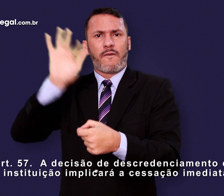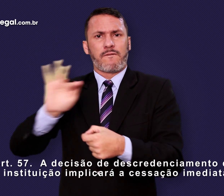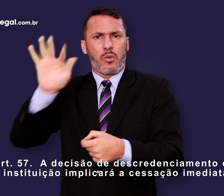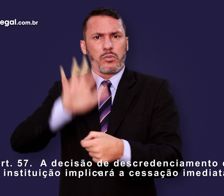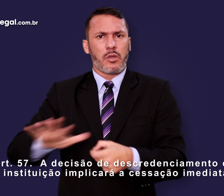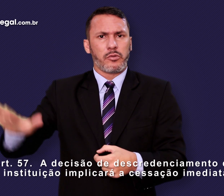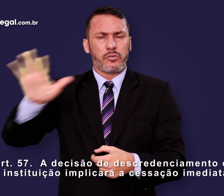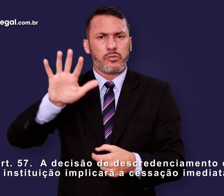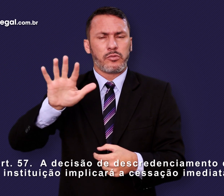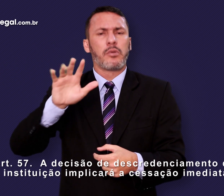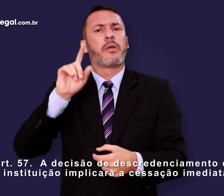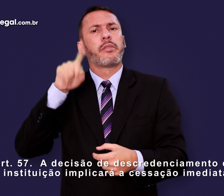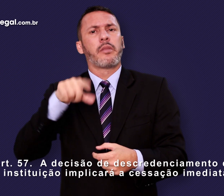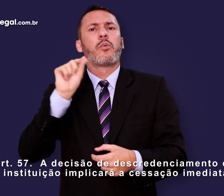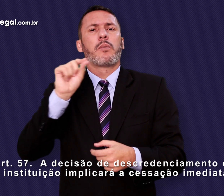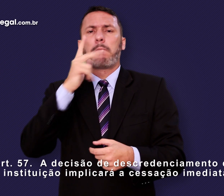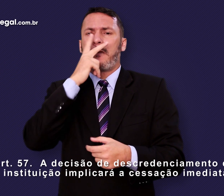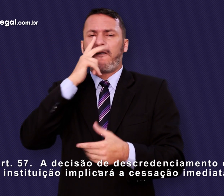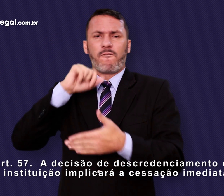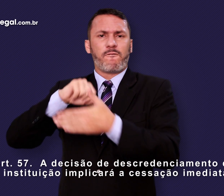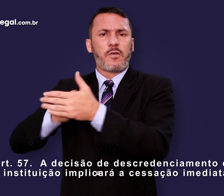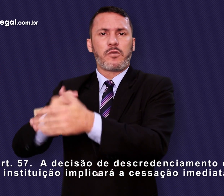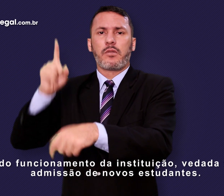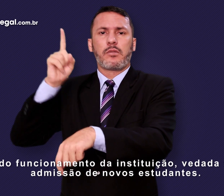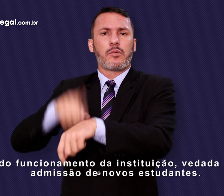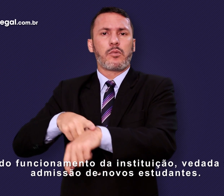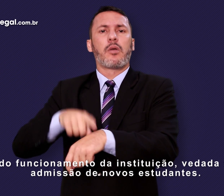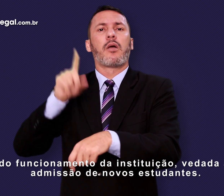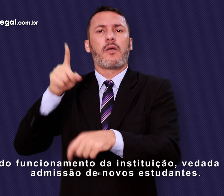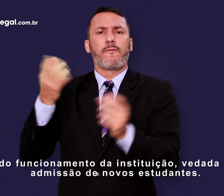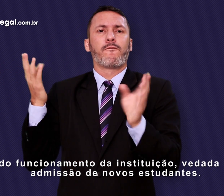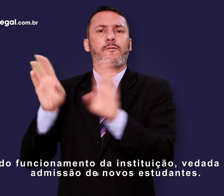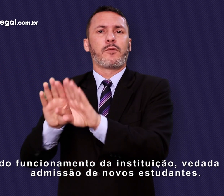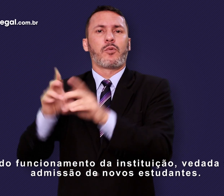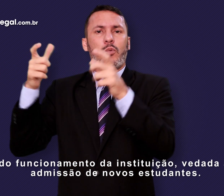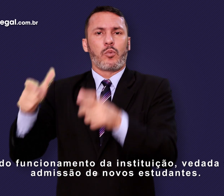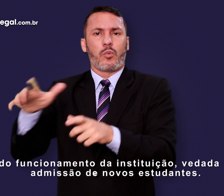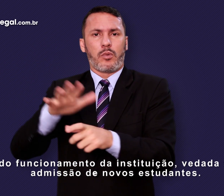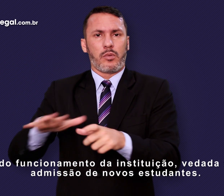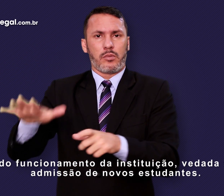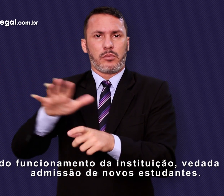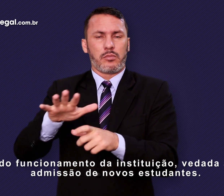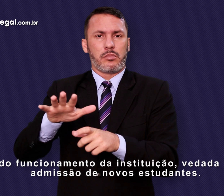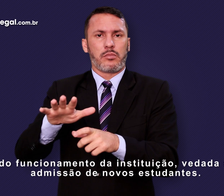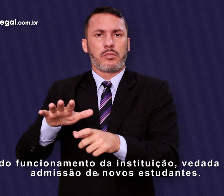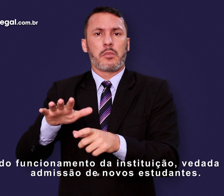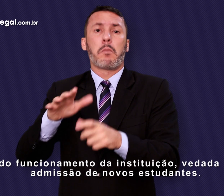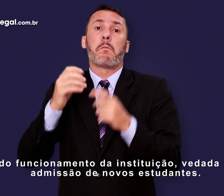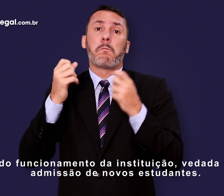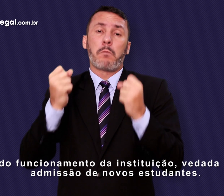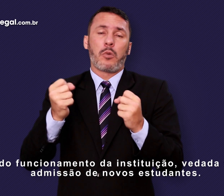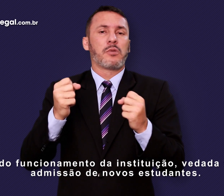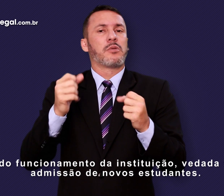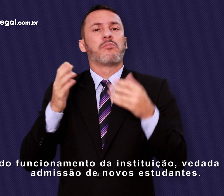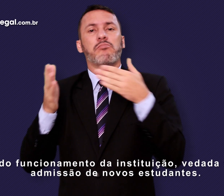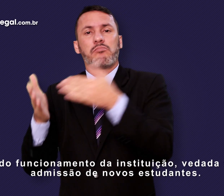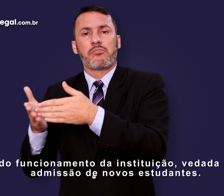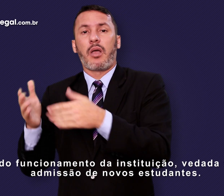instituição implicará a cessação imediata do funcionamento da instituição, vedada a admissão de novos estudantes.